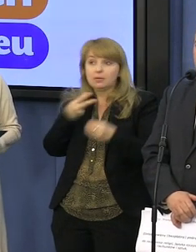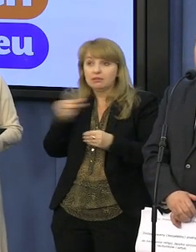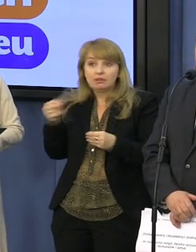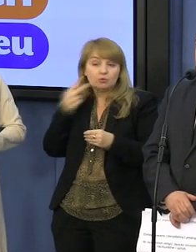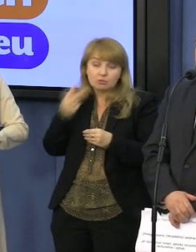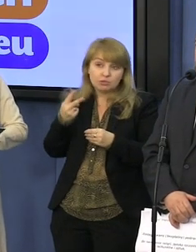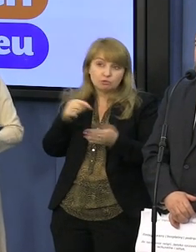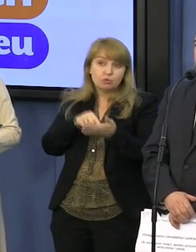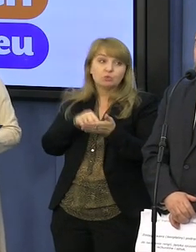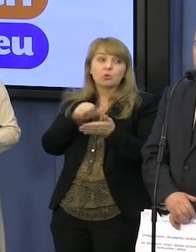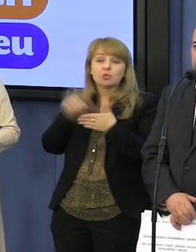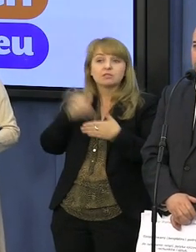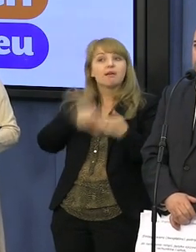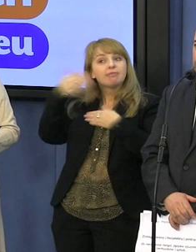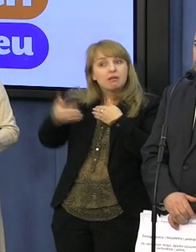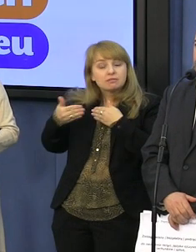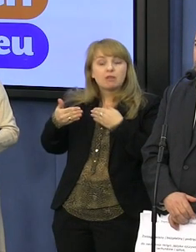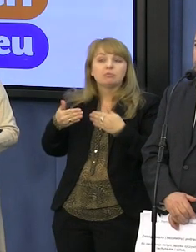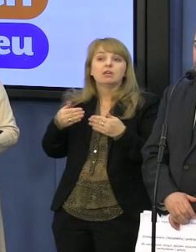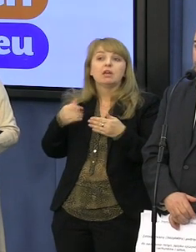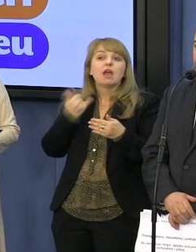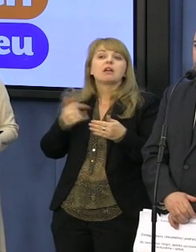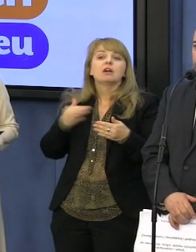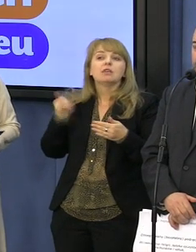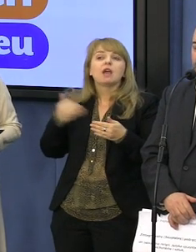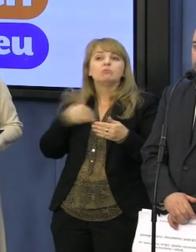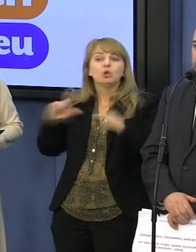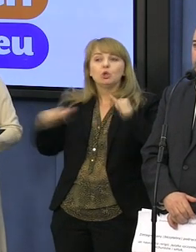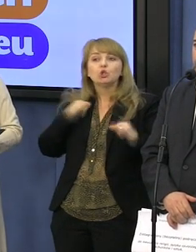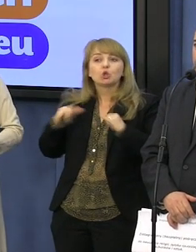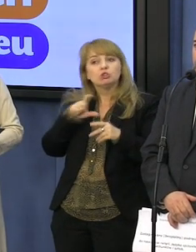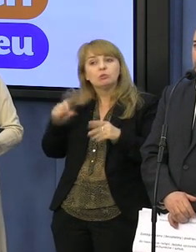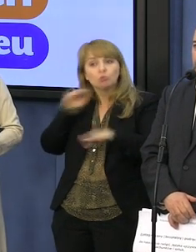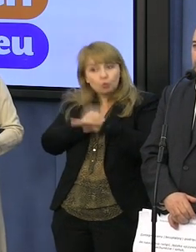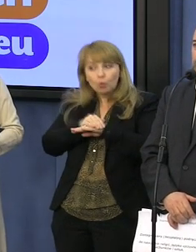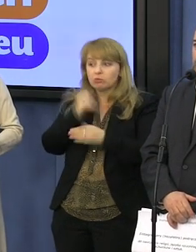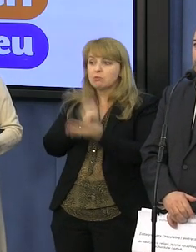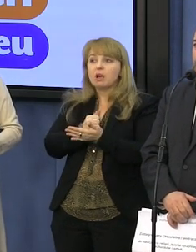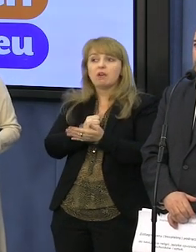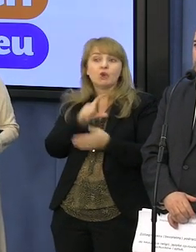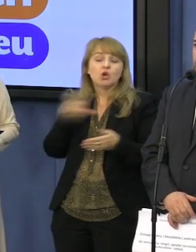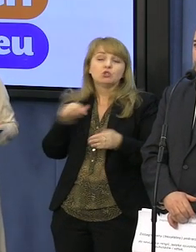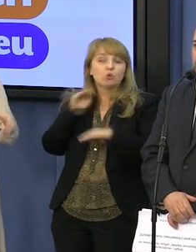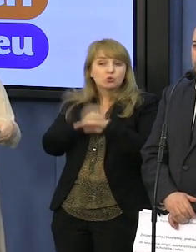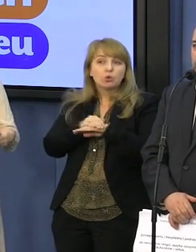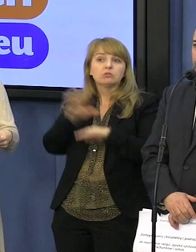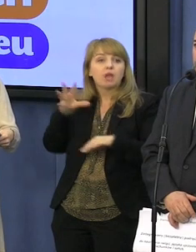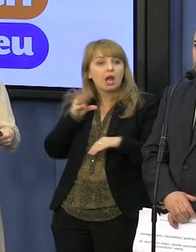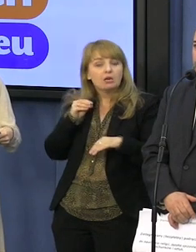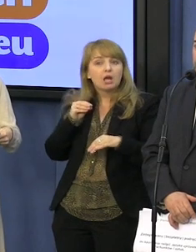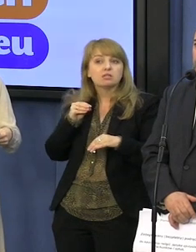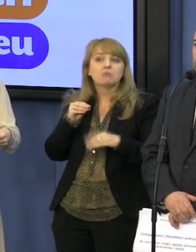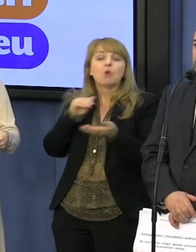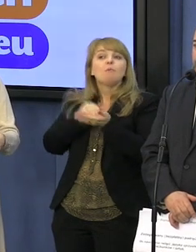to już jest kolejna kwestia, jak tu rządzimy, czy zgodnie z prawem, czy zgodnie z populistycznymi,